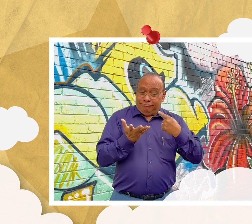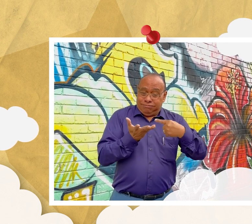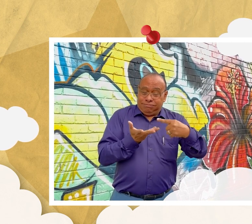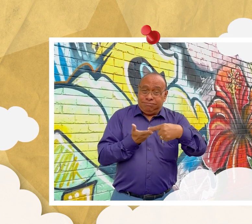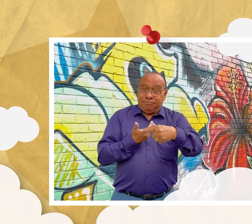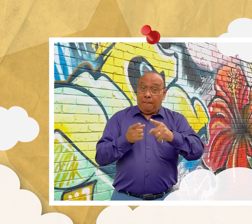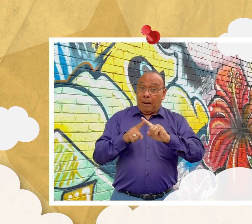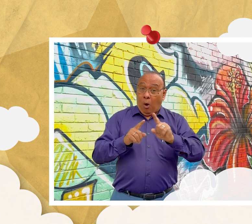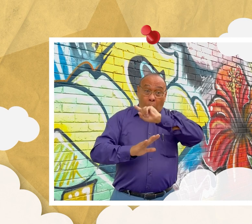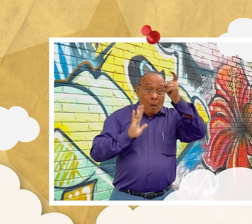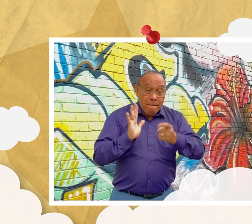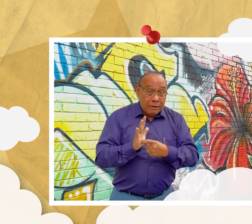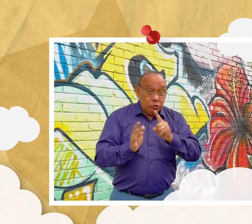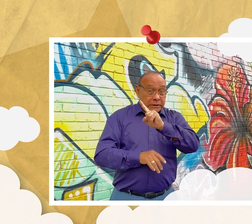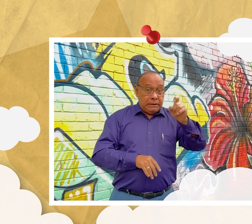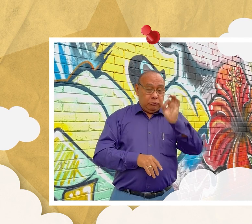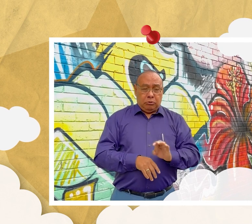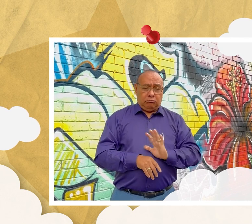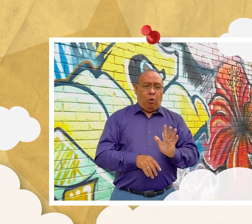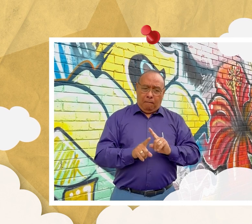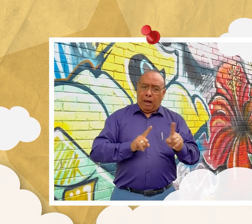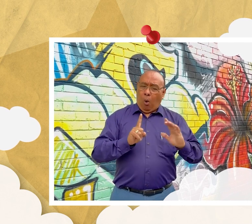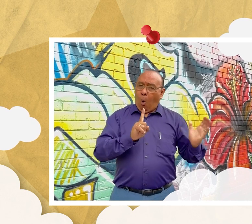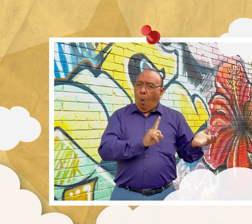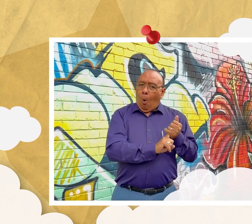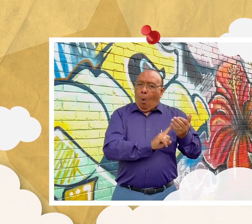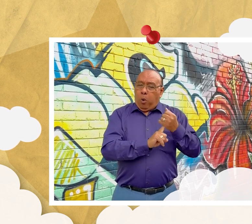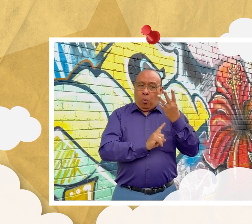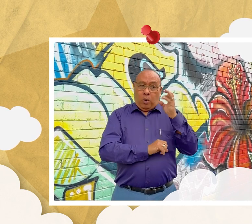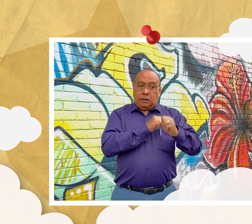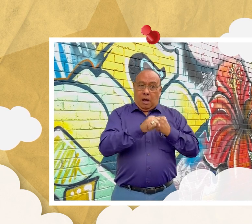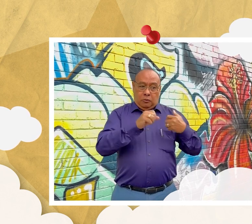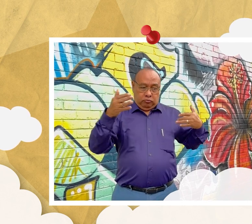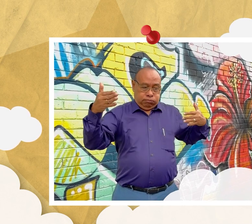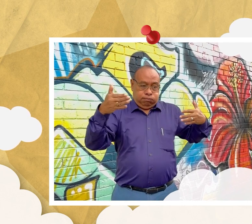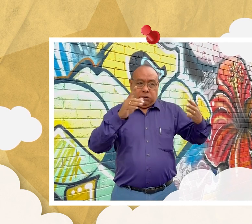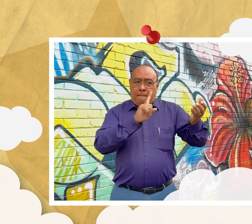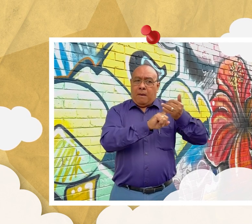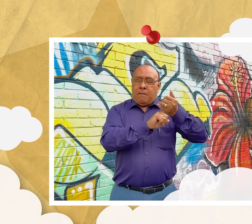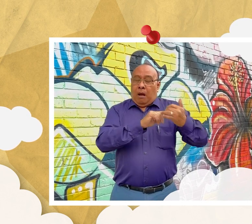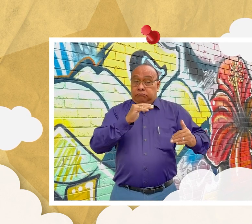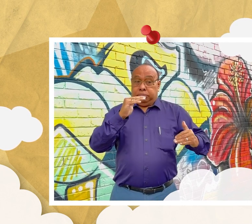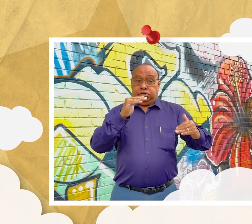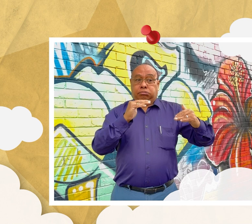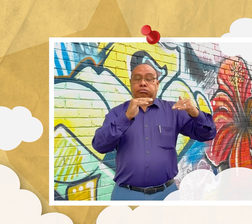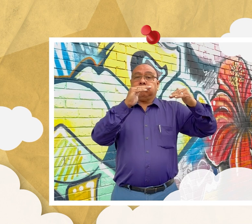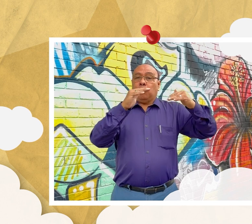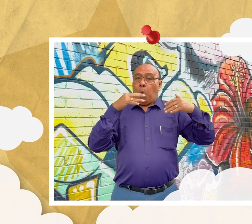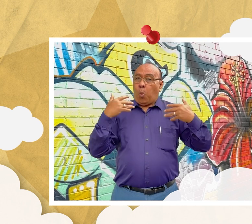Sin embargo, este acceso aún no es completo, aún no se ha logrado un 100%. A pesar de eso, en estos 40 años hemos